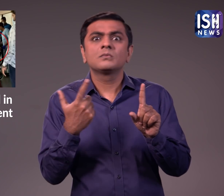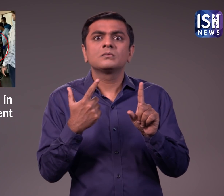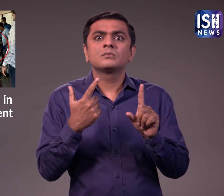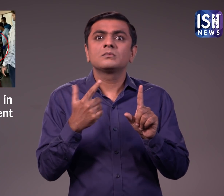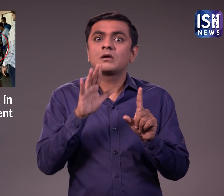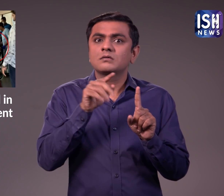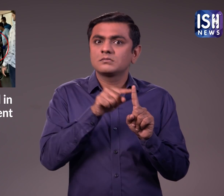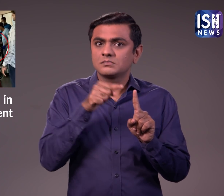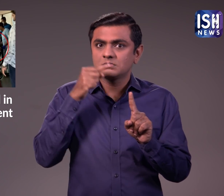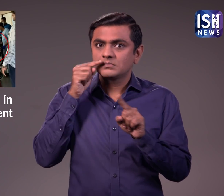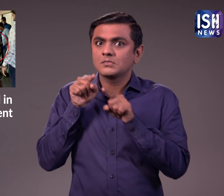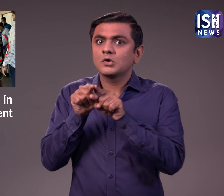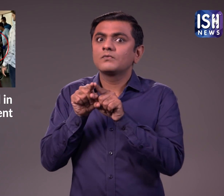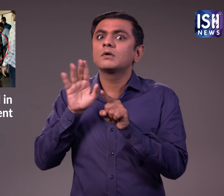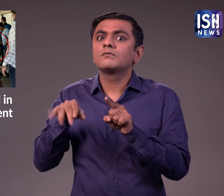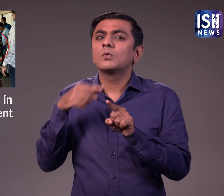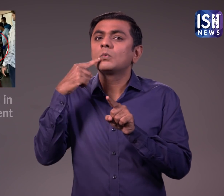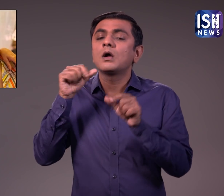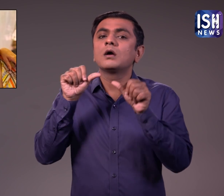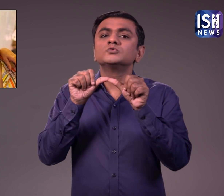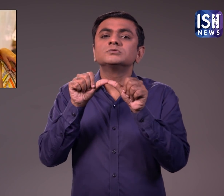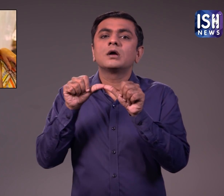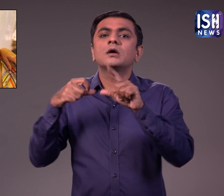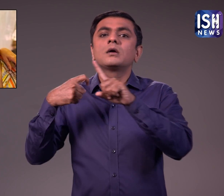अपने से 12 साल चोटे अर्जुन कपूर को डेट कर रही